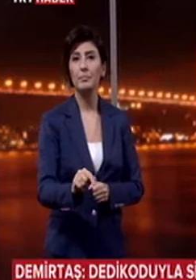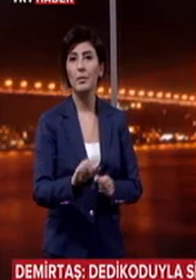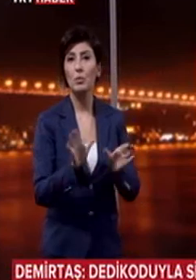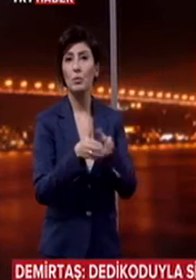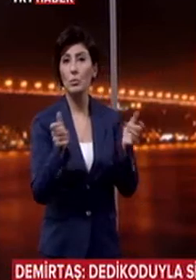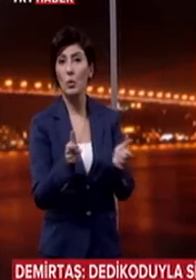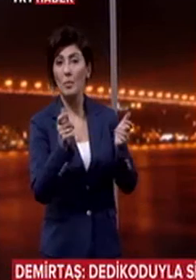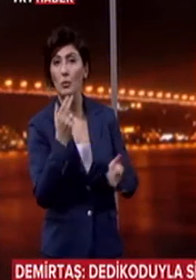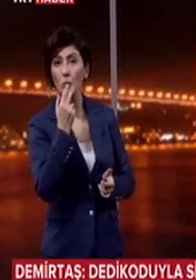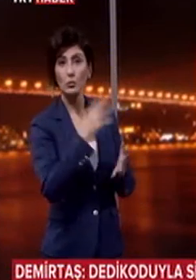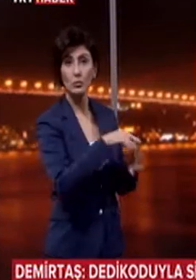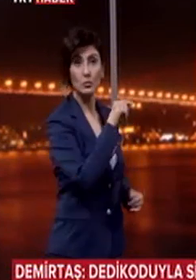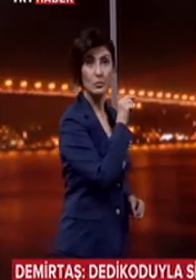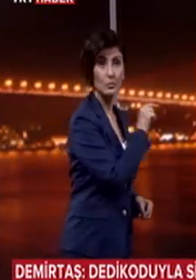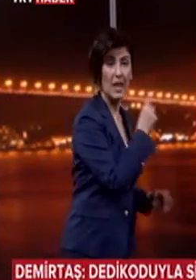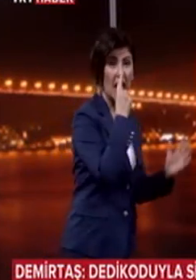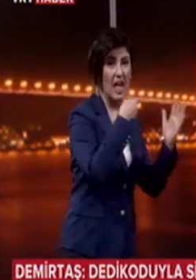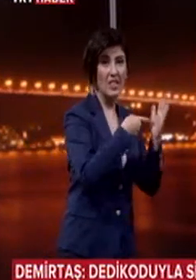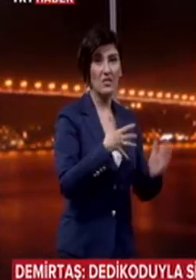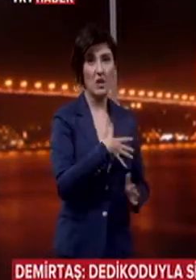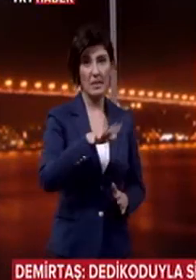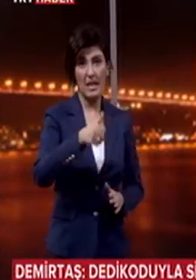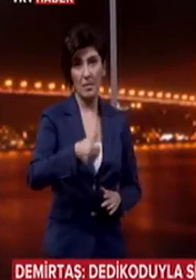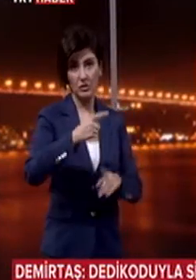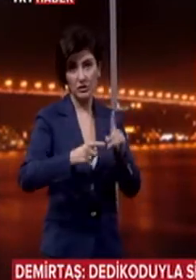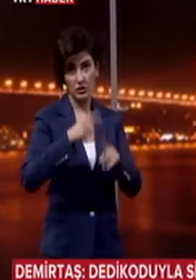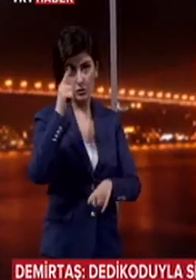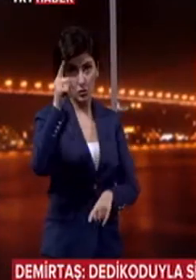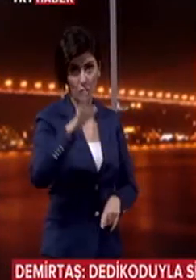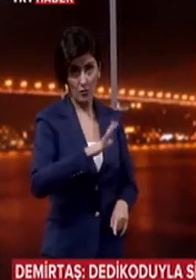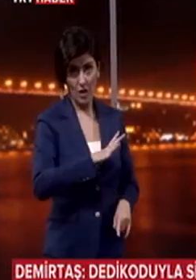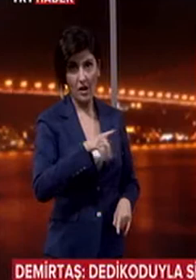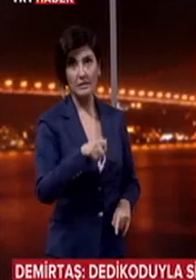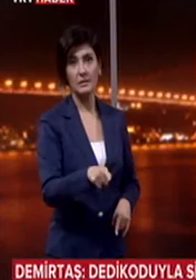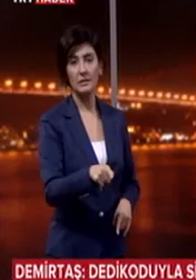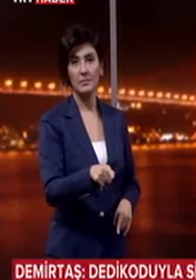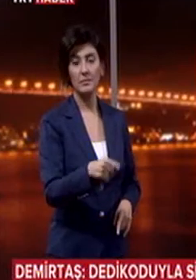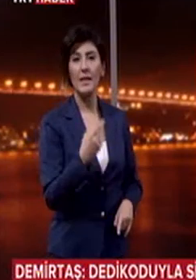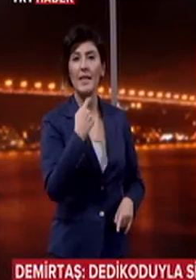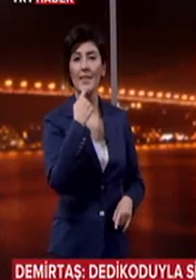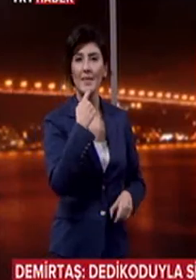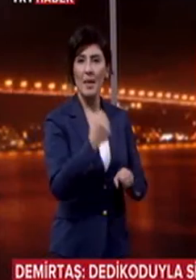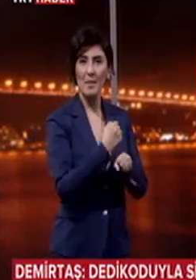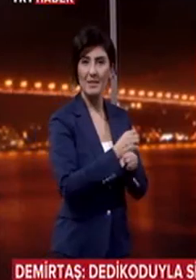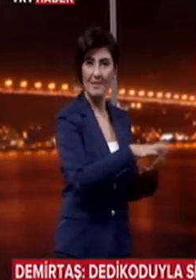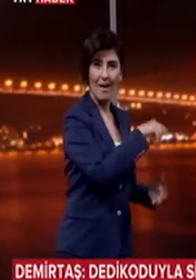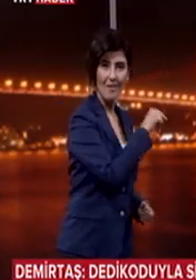Grup toplantısında konuşan Demirtaş'ın hedefinde CHP Genel Başkanı Kemal Kılıçdaroğlu vardı. Demirtaş dedikoduyla